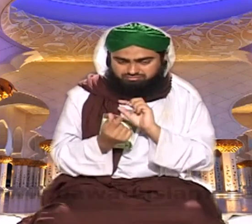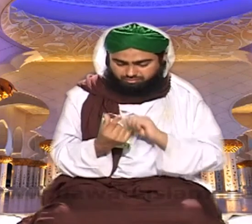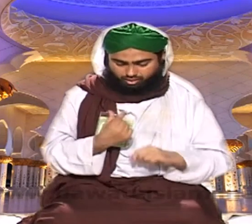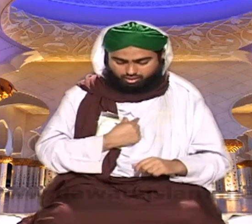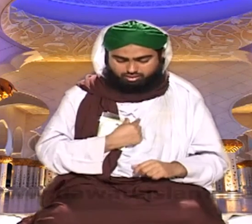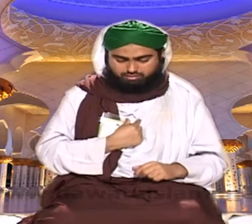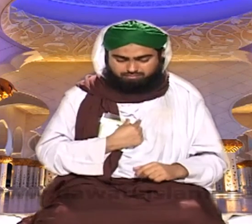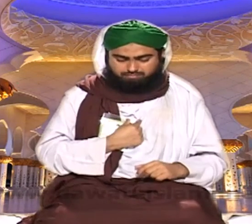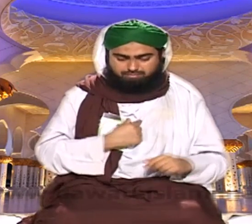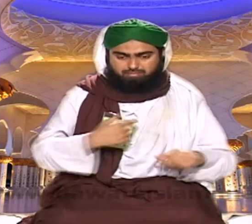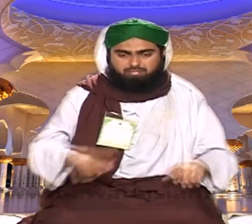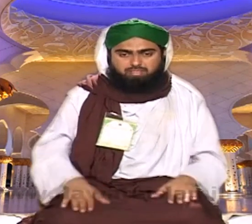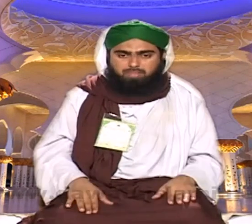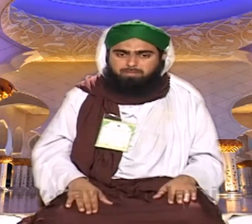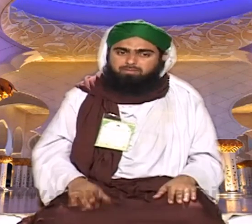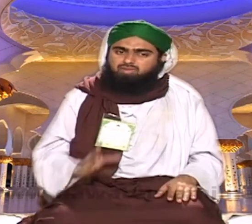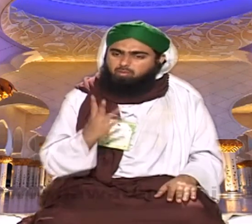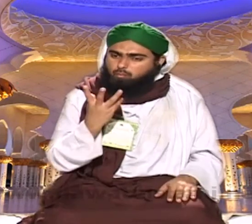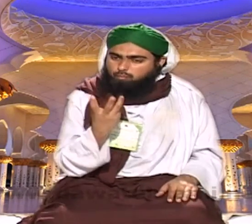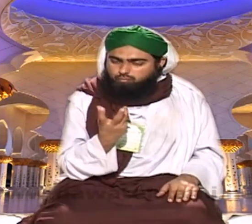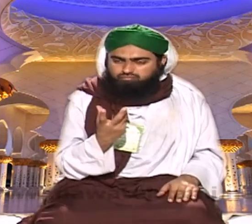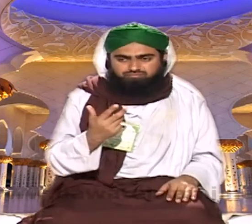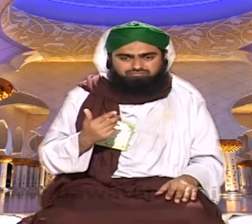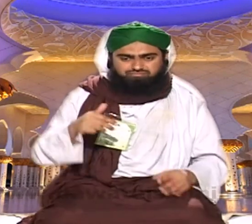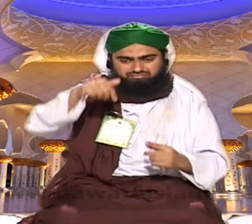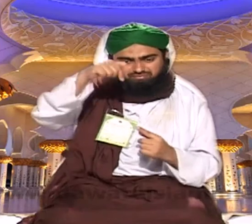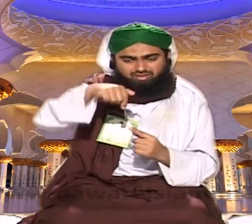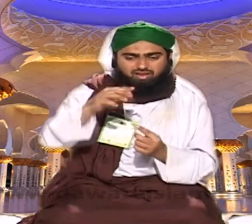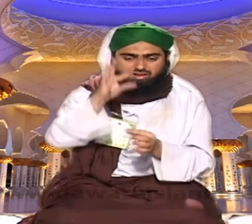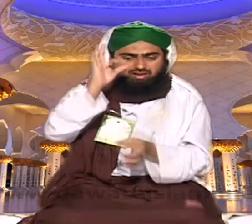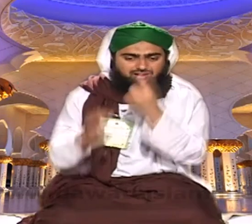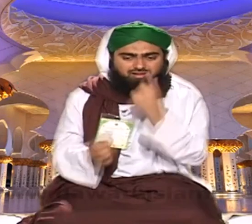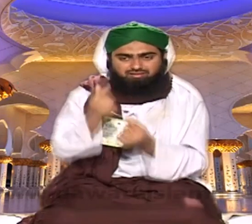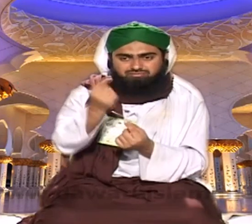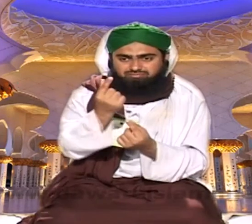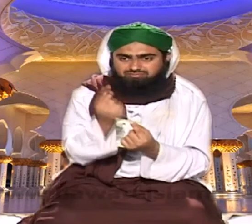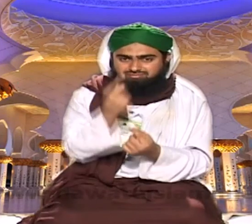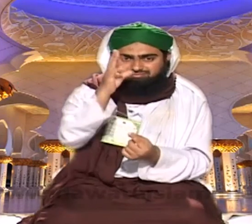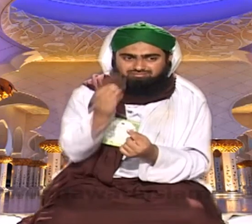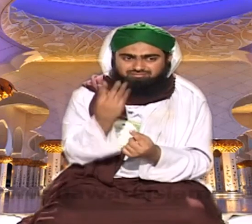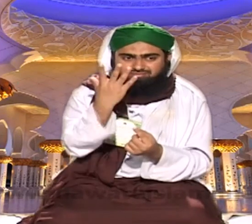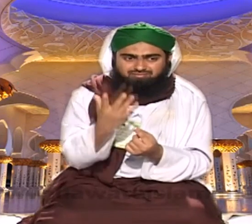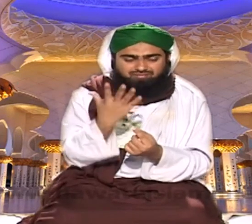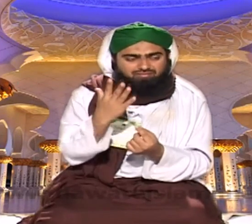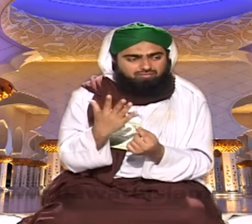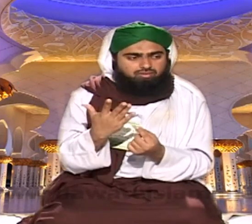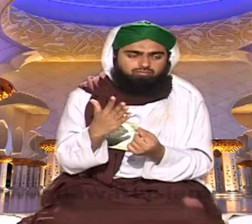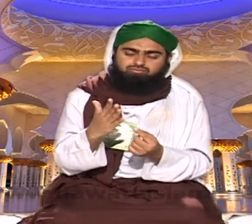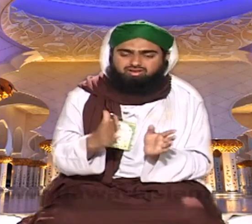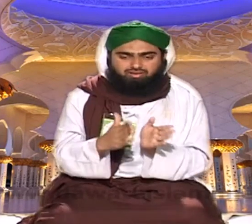ٹکڑا اب موم پگلا ہوئے موم اس میں دیبولیں اور اس کو نکال لیں تو یہ کپڑے کا جو پرزہ ہے